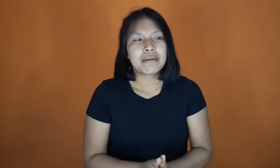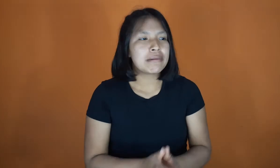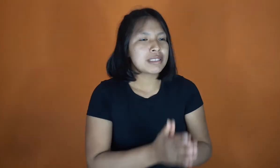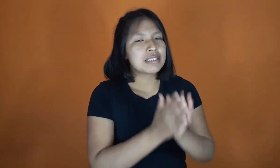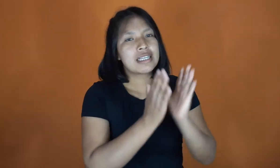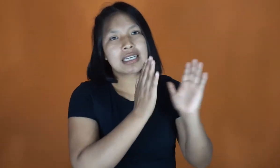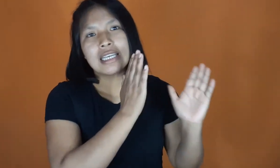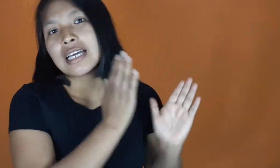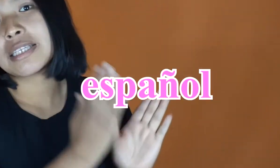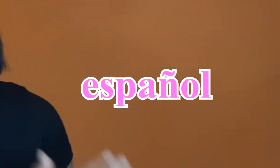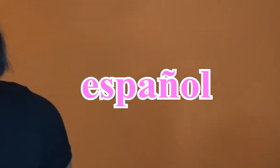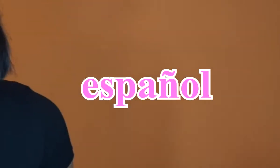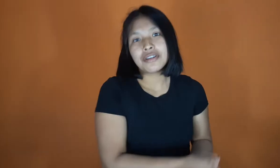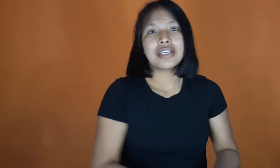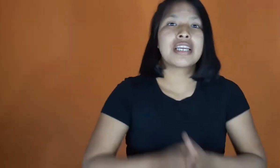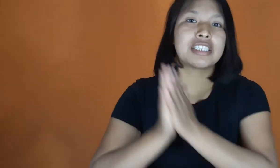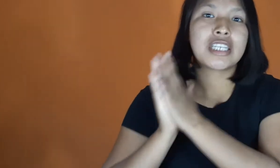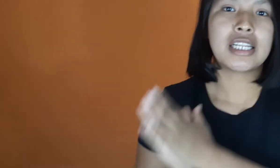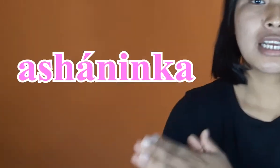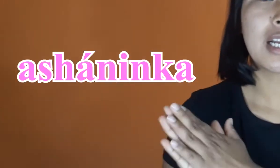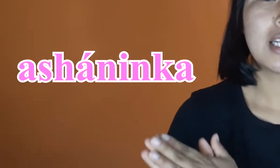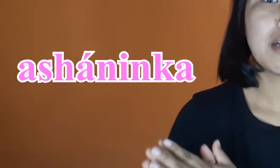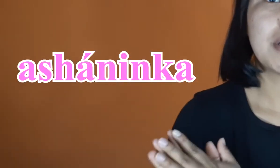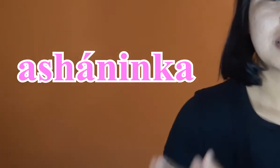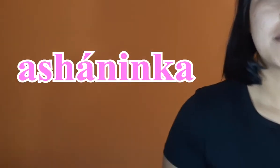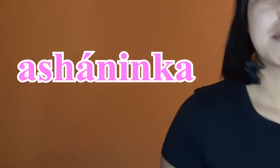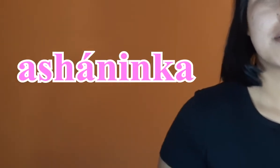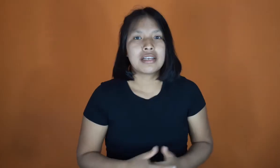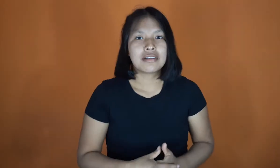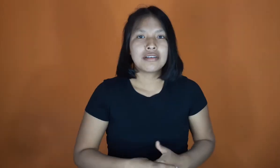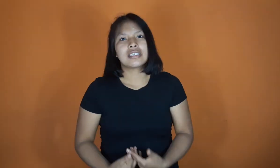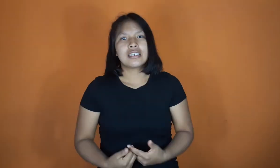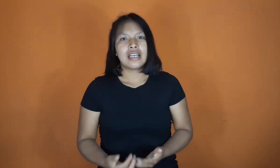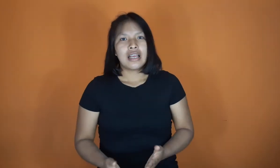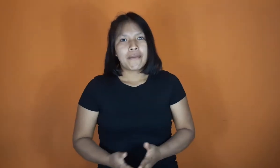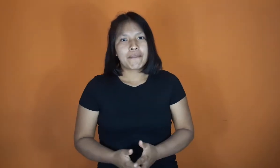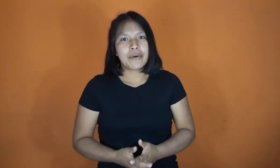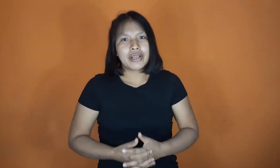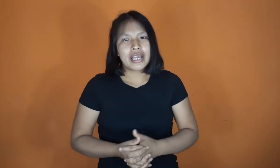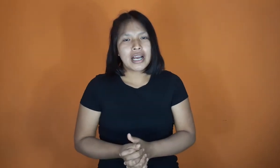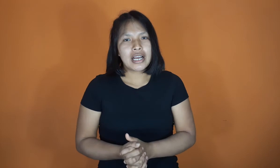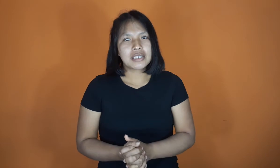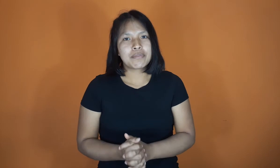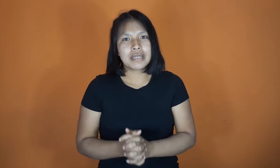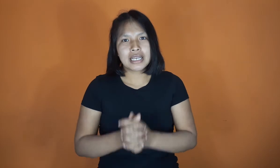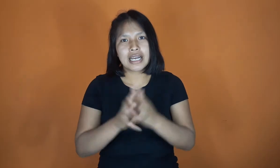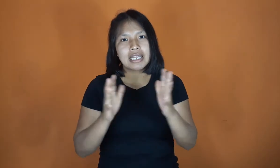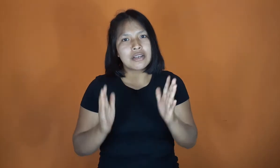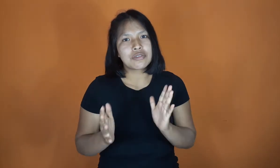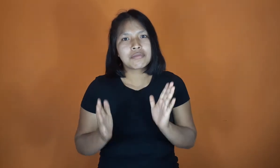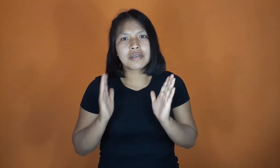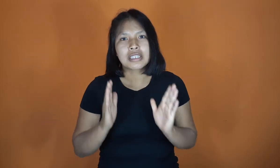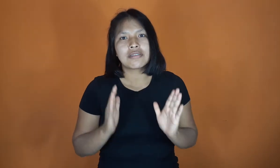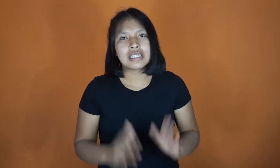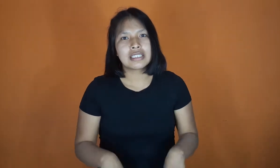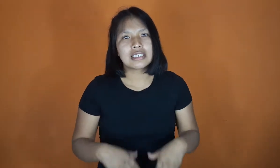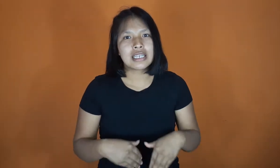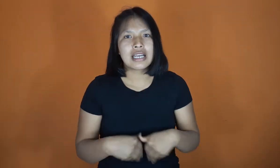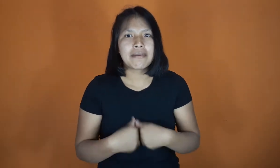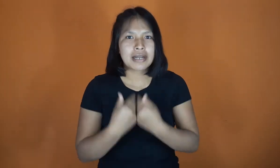vamos a hacer aquí a español y a Xeninka. Aquí le voy a estar mencionando. Voy a explicarle un poquito antes de abarcar